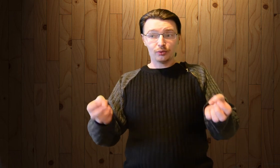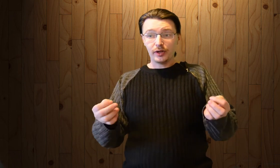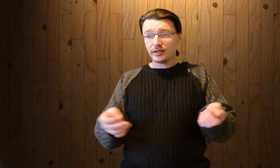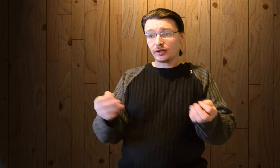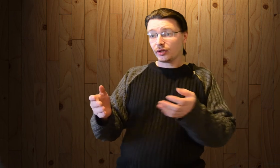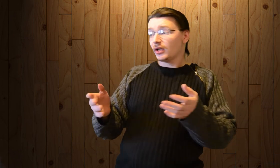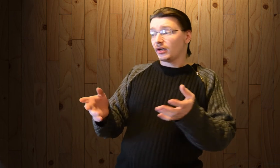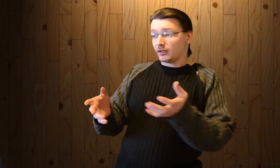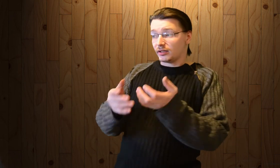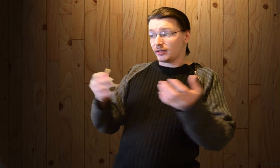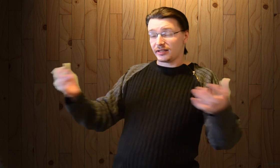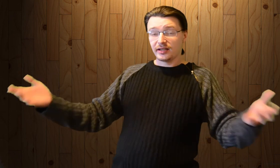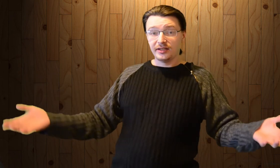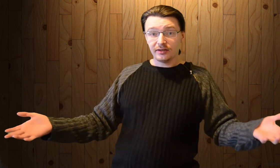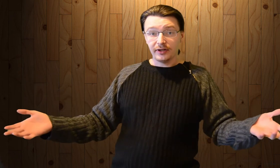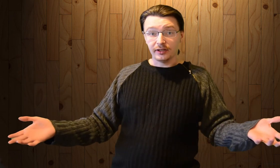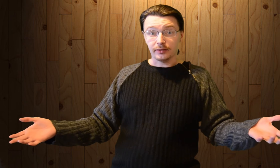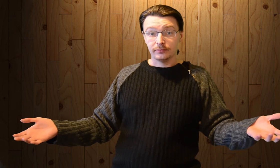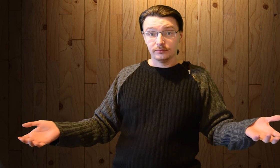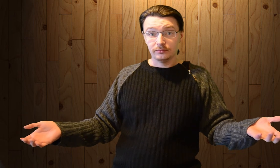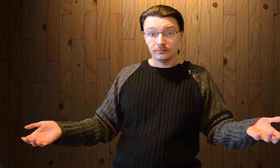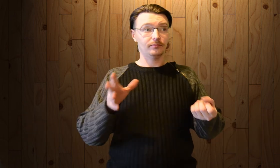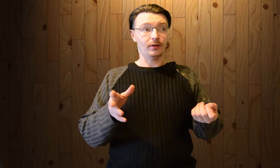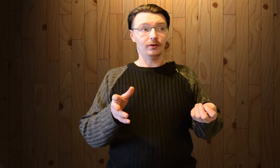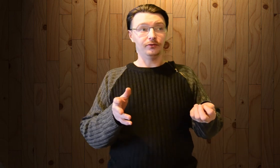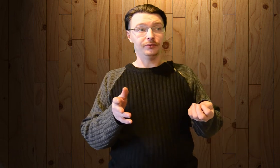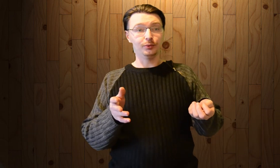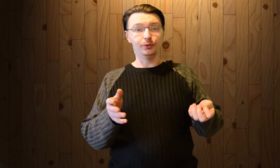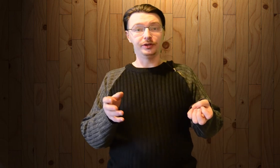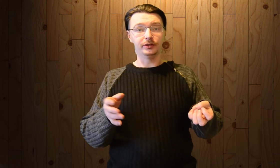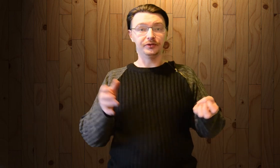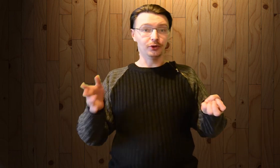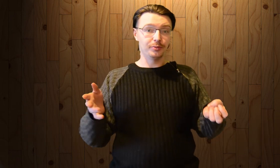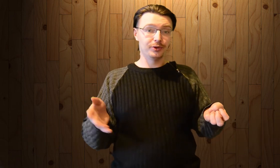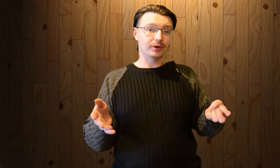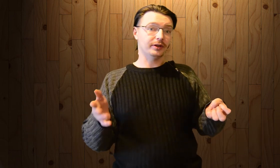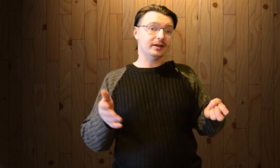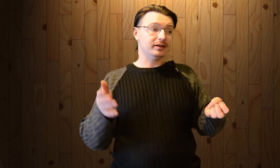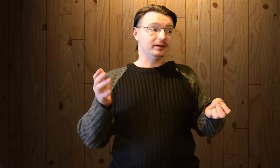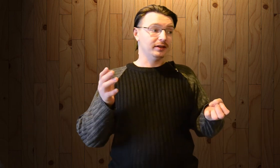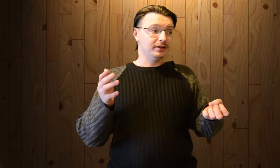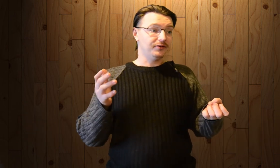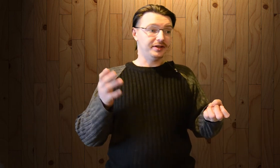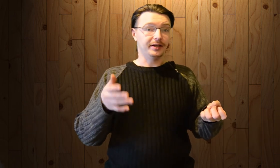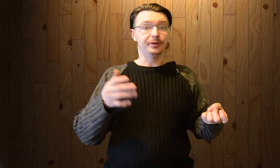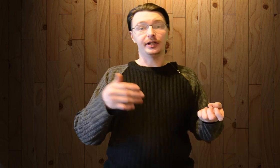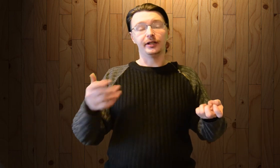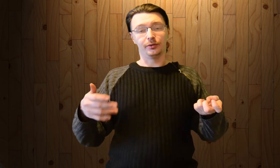руля, сразу разгрозится война. Буду делать видео-обзоры на все комментарии, которые